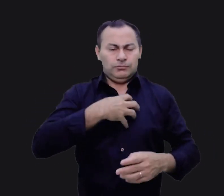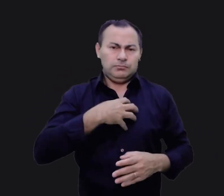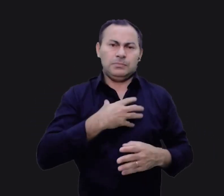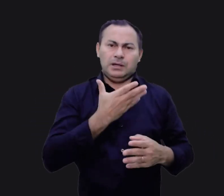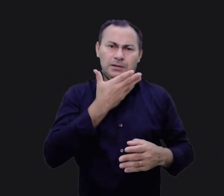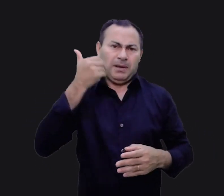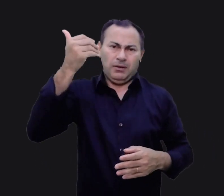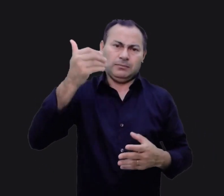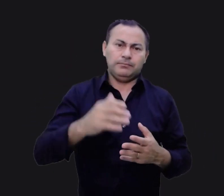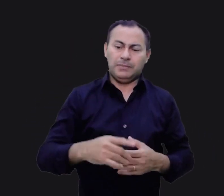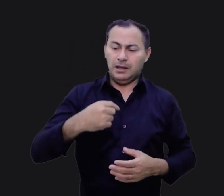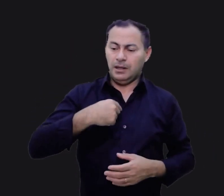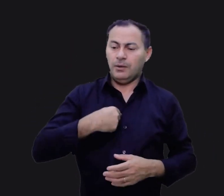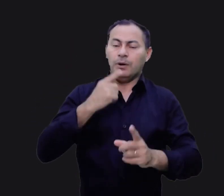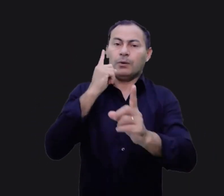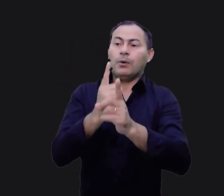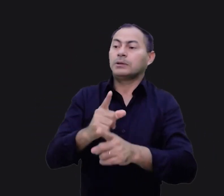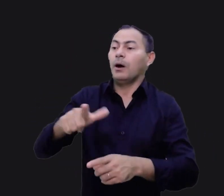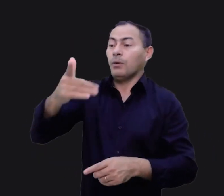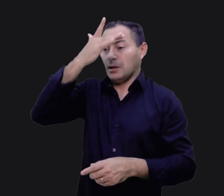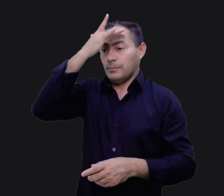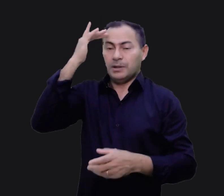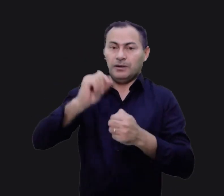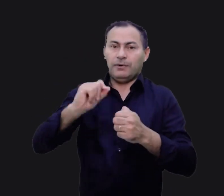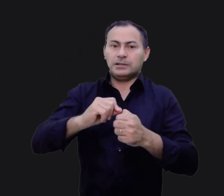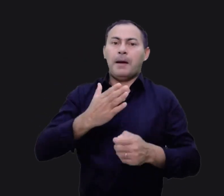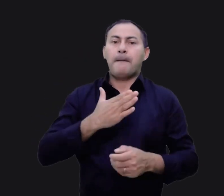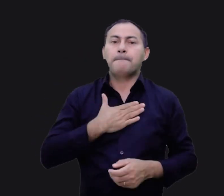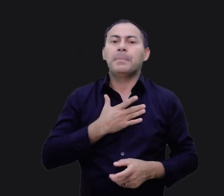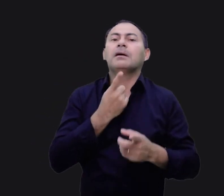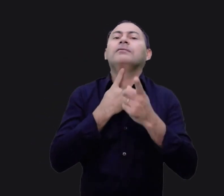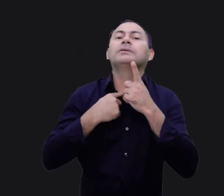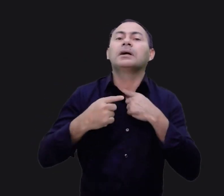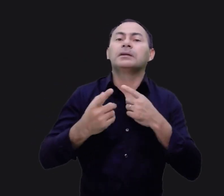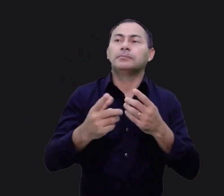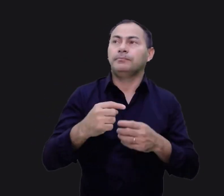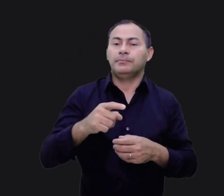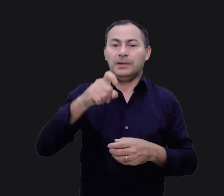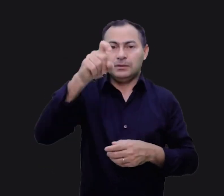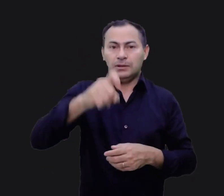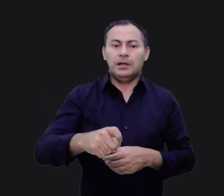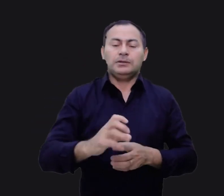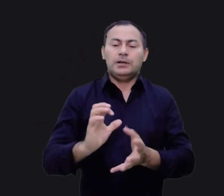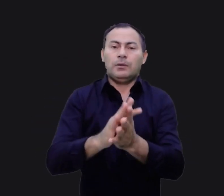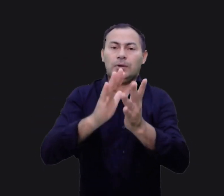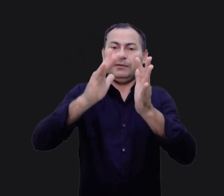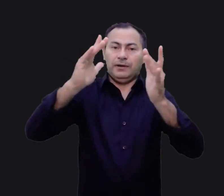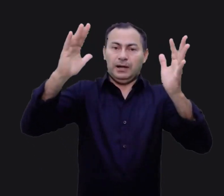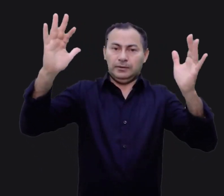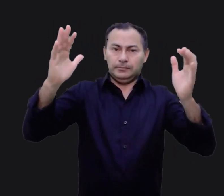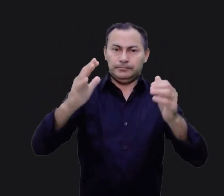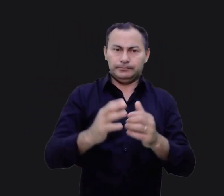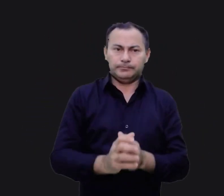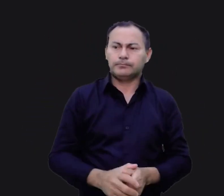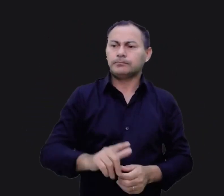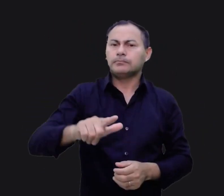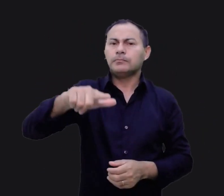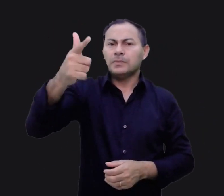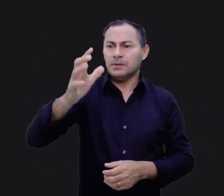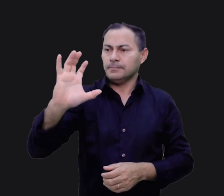do seu modo. Eu vou encontrar outra pessoa que faça a minha vontade para que eu seja glorificado. Um outro